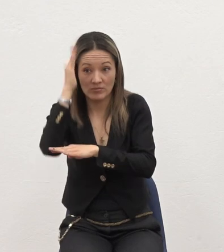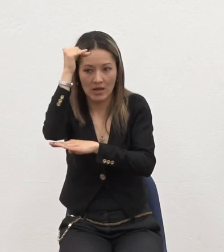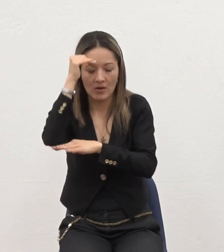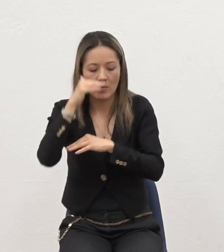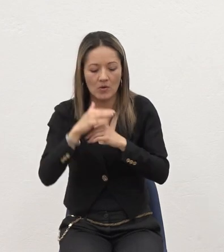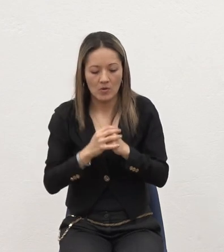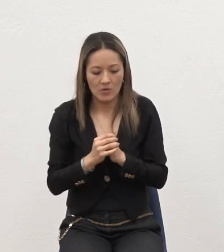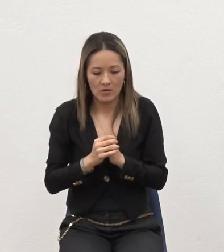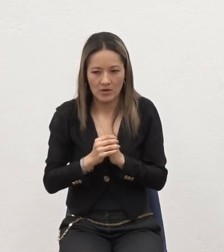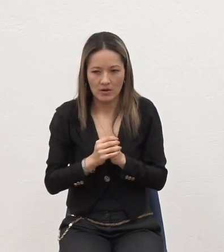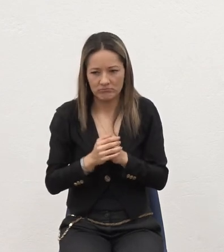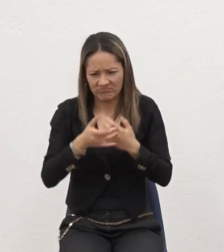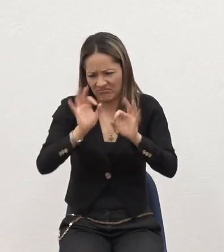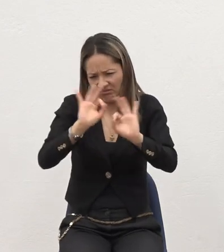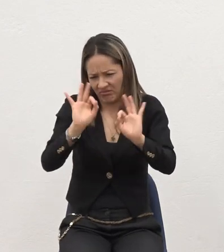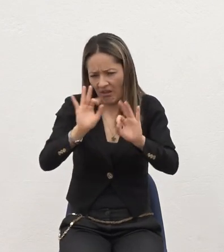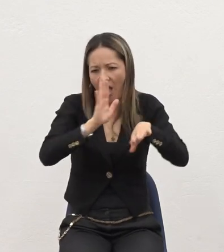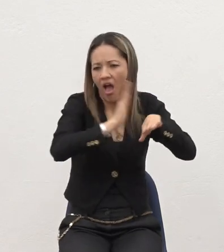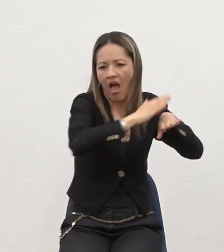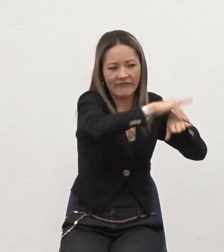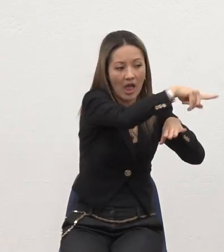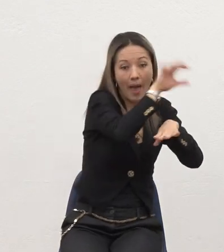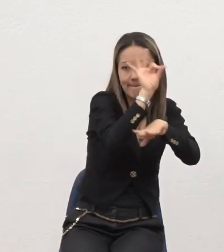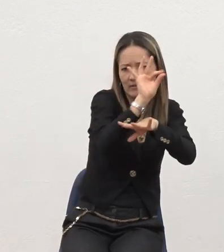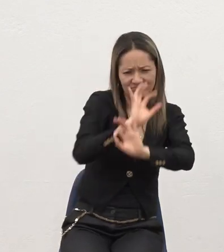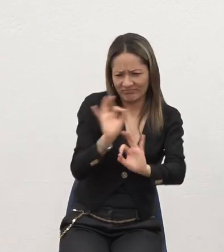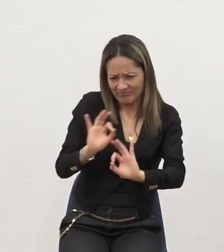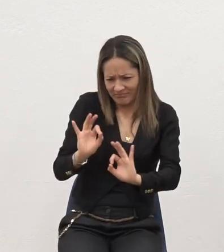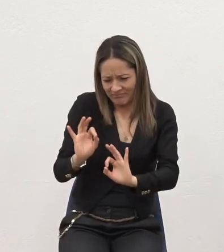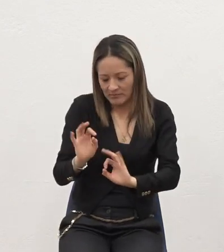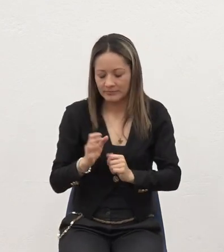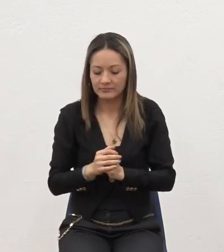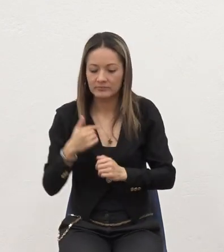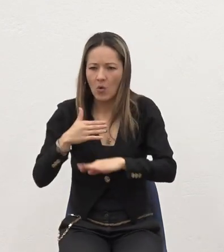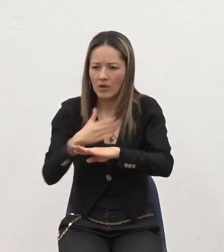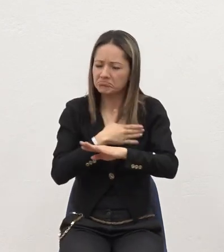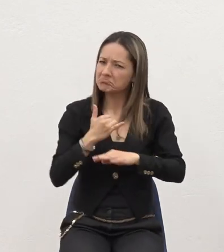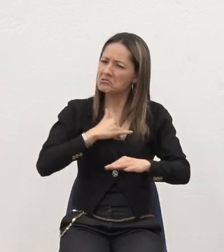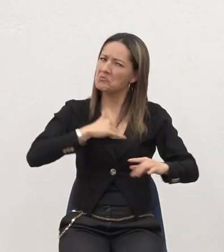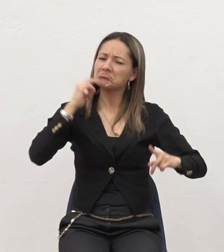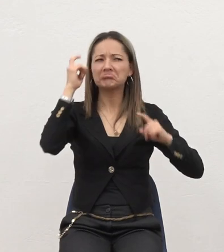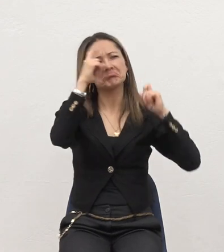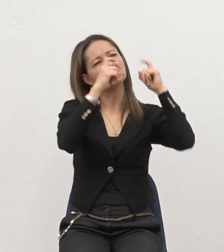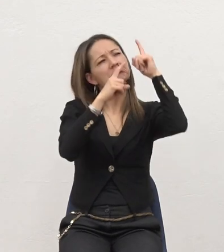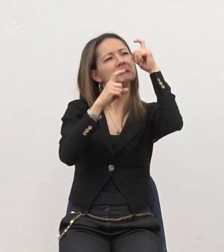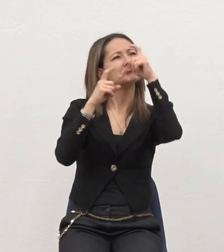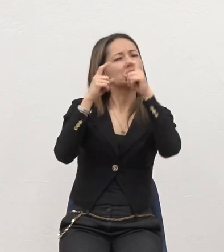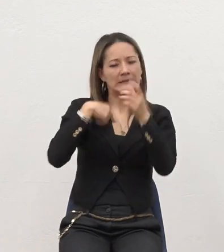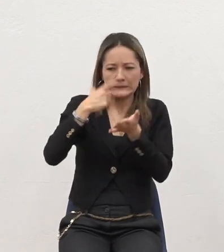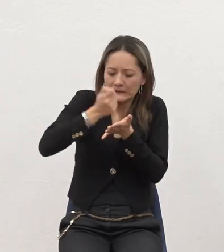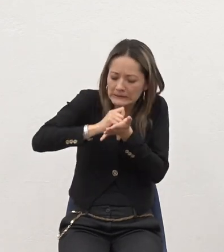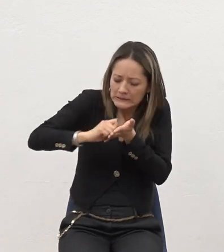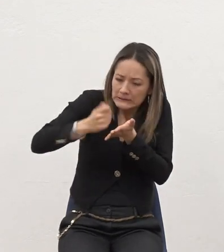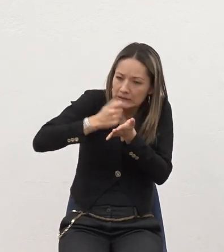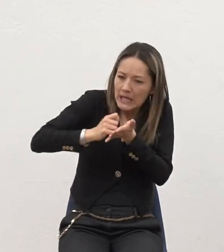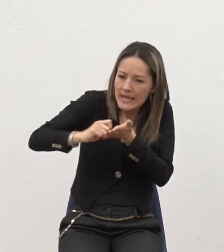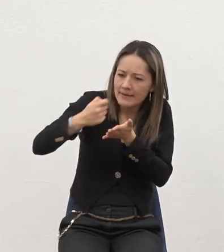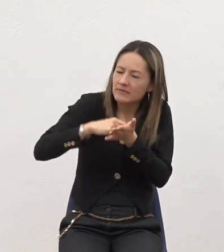Ni siquiera Insinuado De este día Pero empecé Yo a hacer Como rayones Y a escribir Y a escribir Y a escribir Porque yo